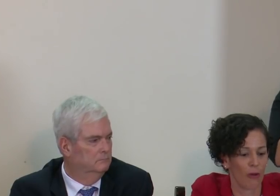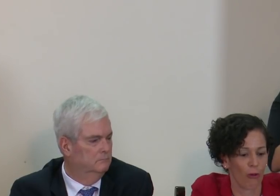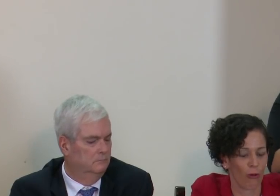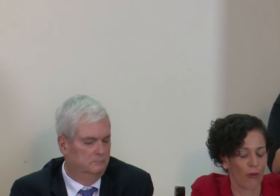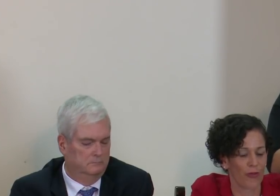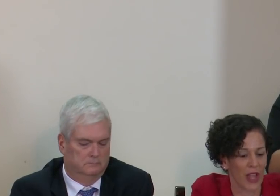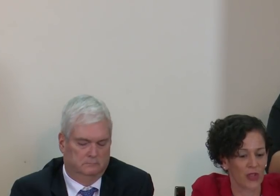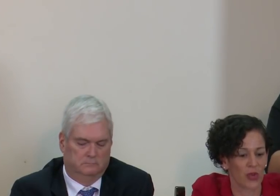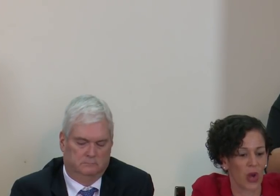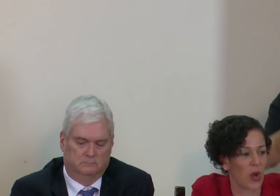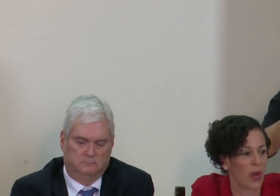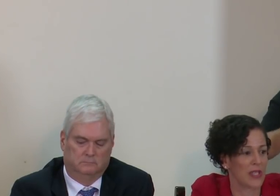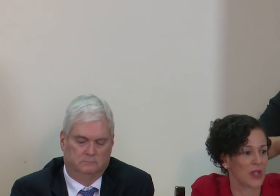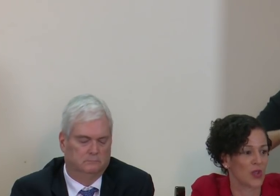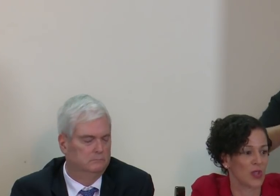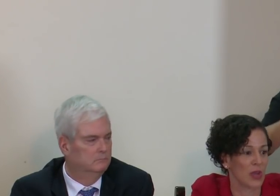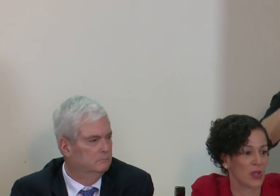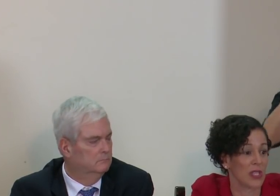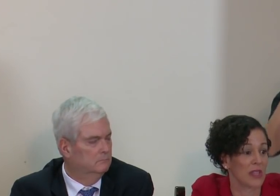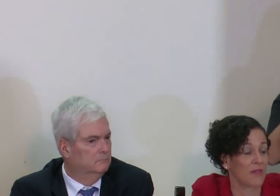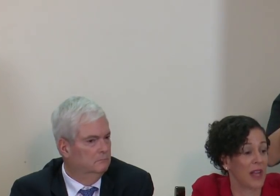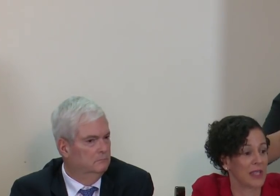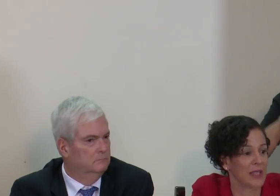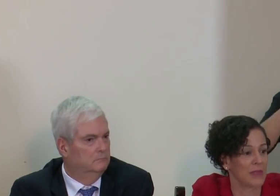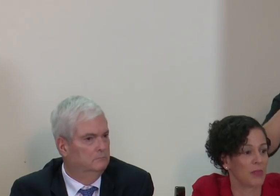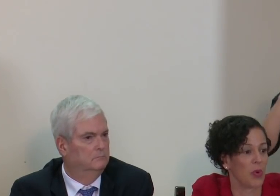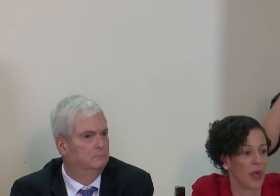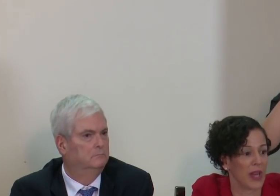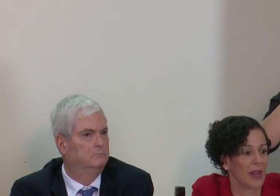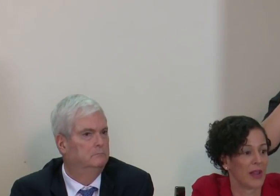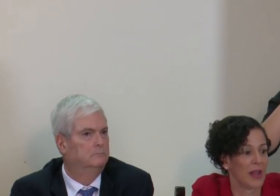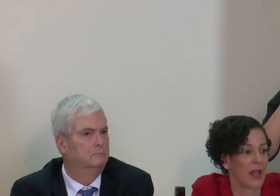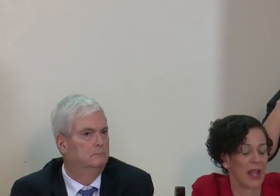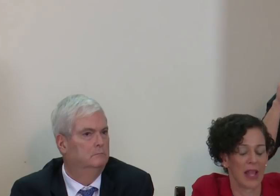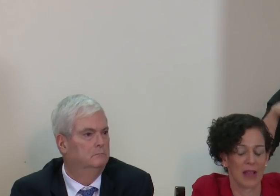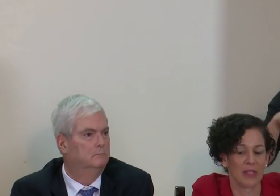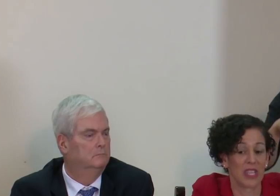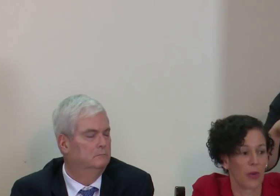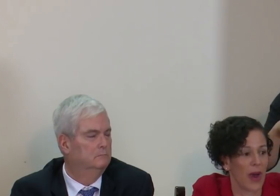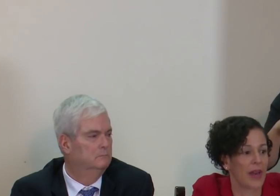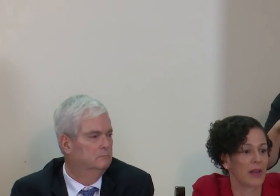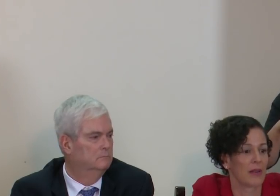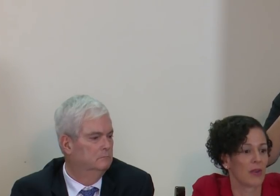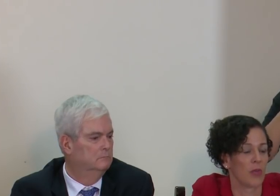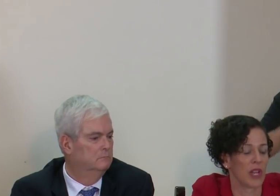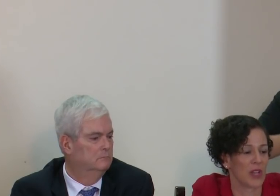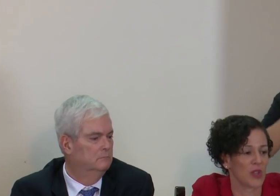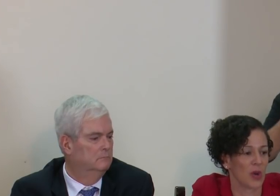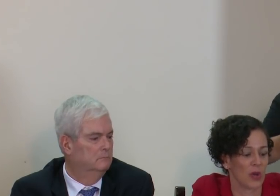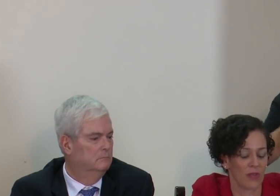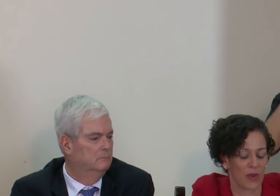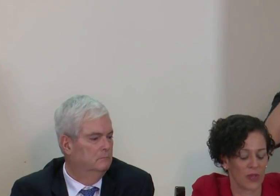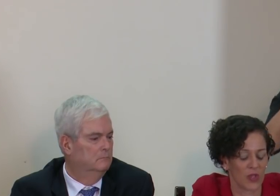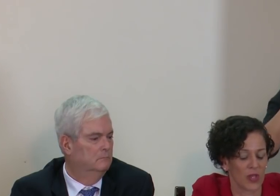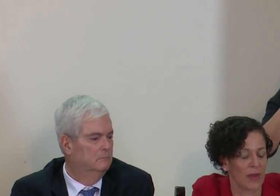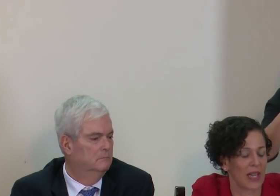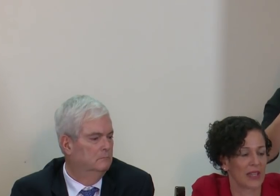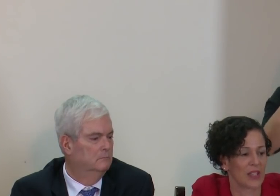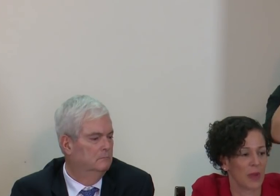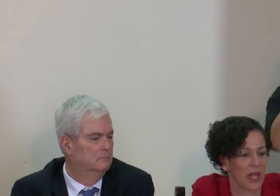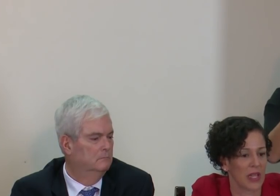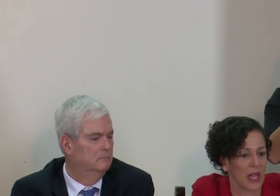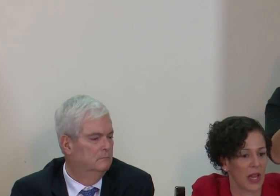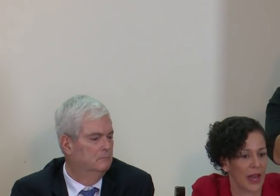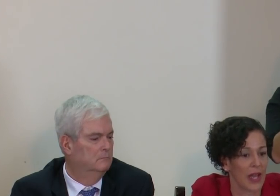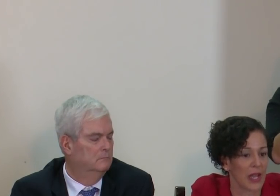un contexto y una globalización de noticias falsas poder llevar comunicación, información de